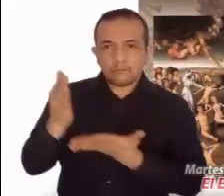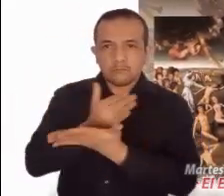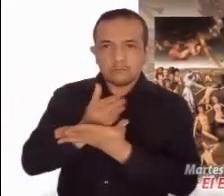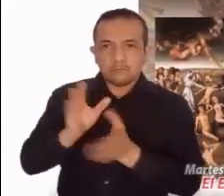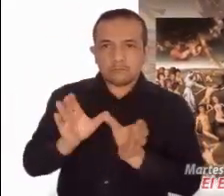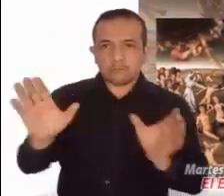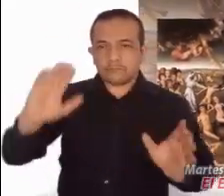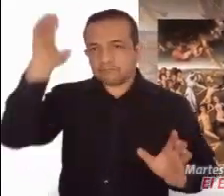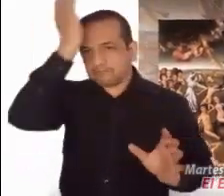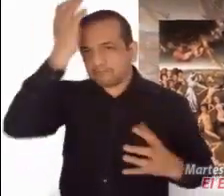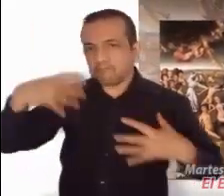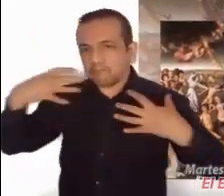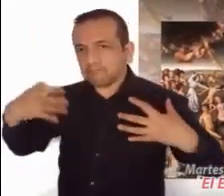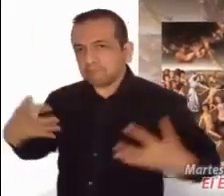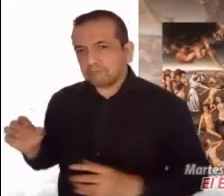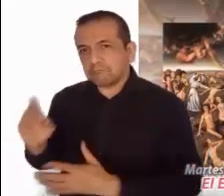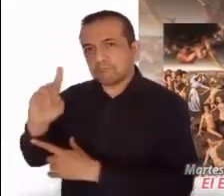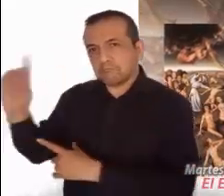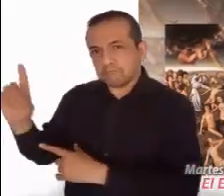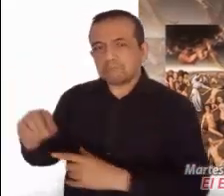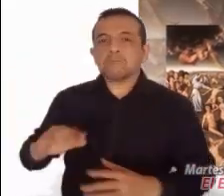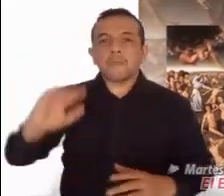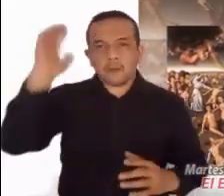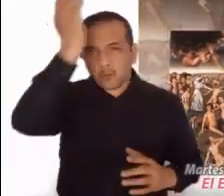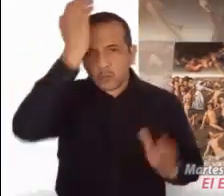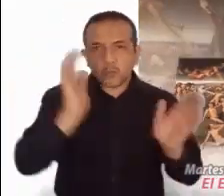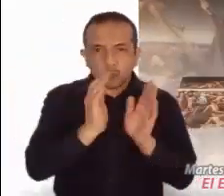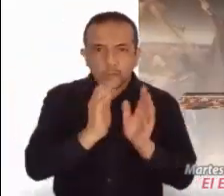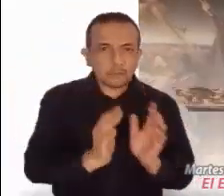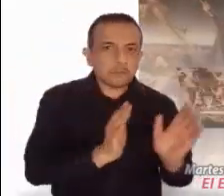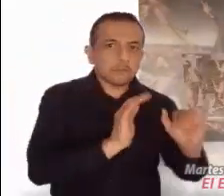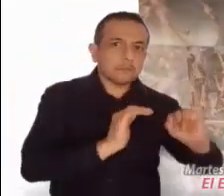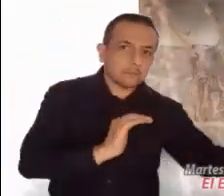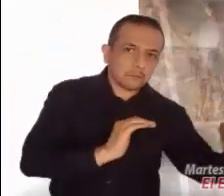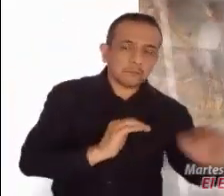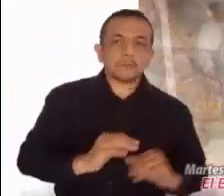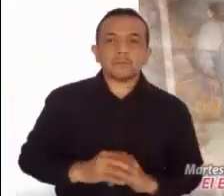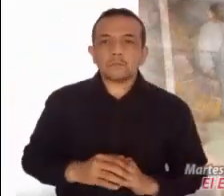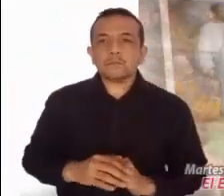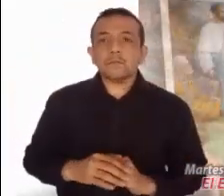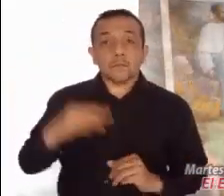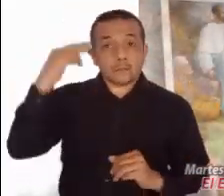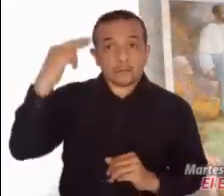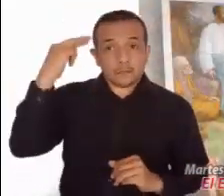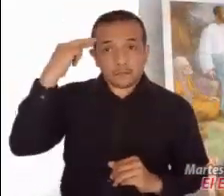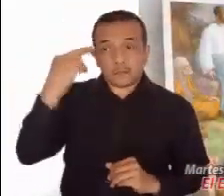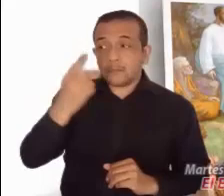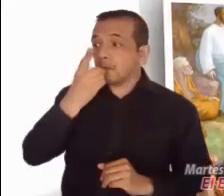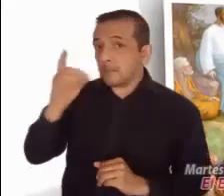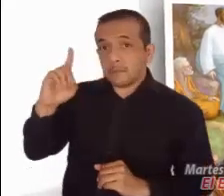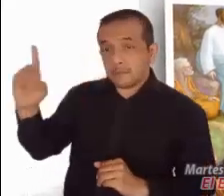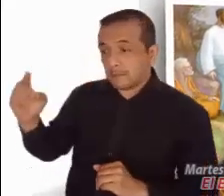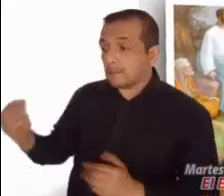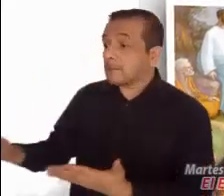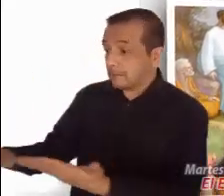de los cabritos, y pondrá a las ovejas a su derecha y a los cabritos a su izquierda. Entonces dirá el Rey a los de su